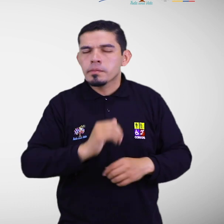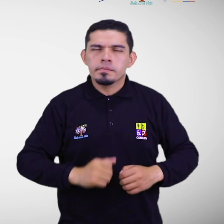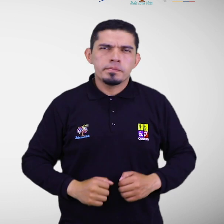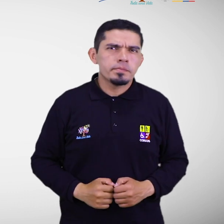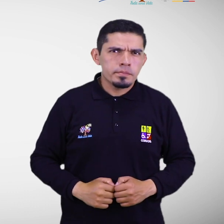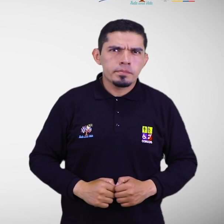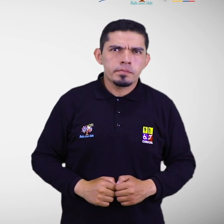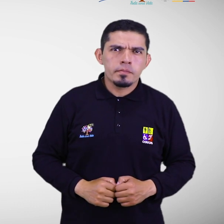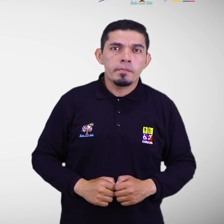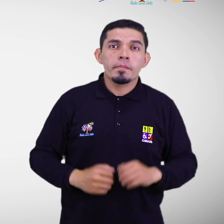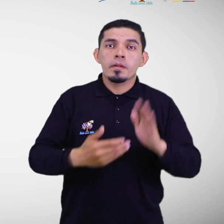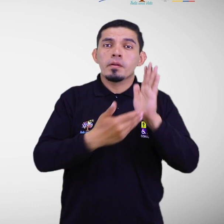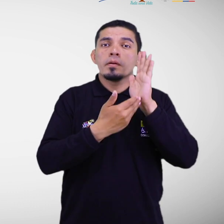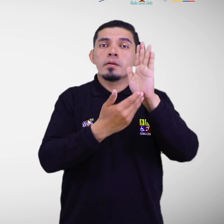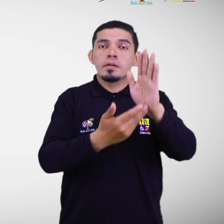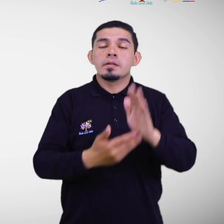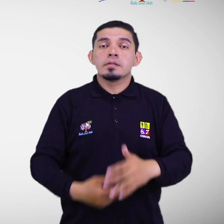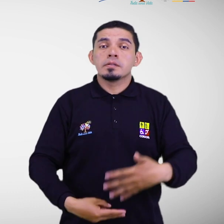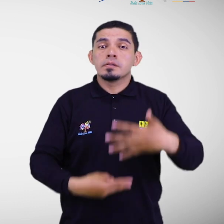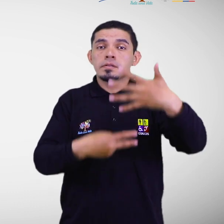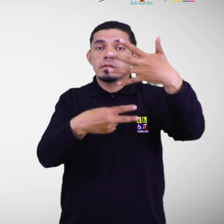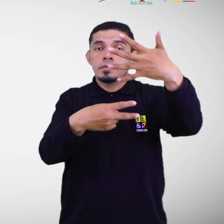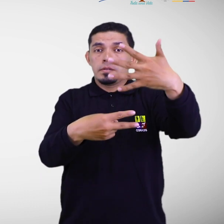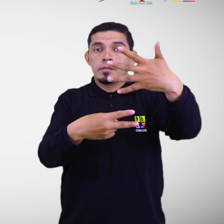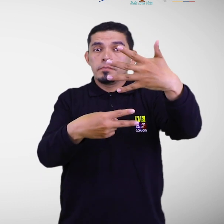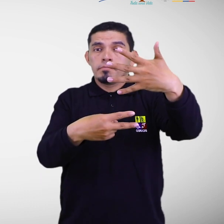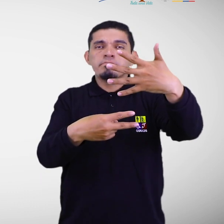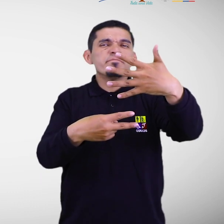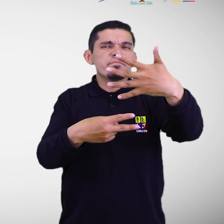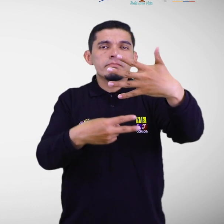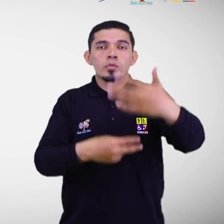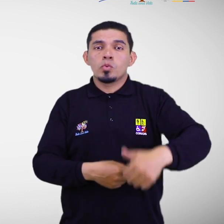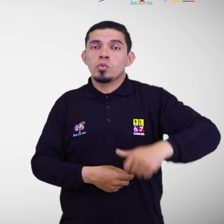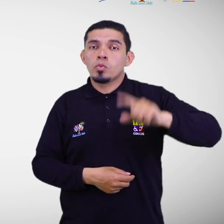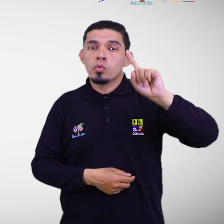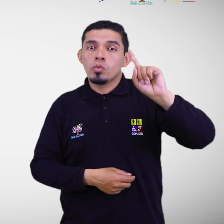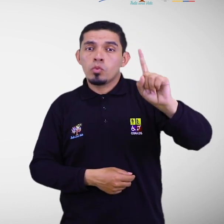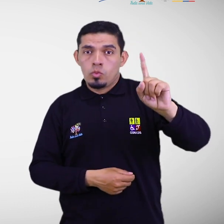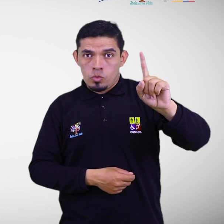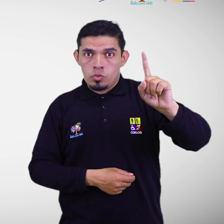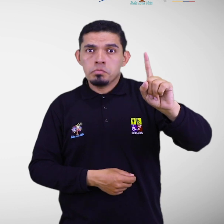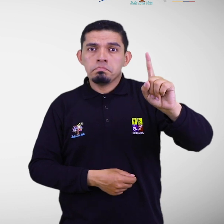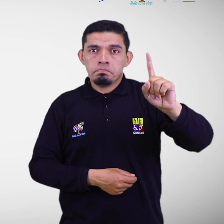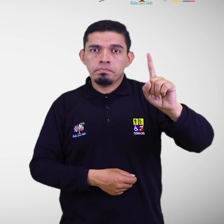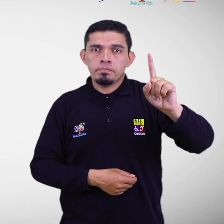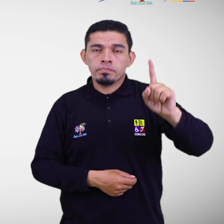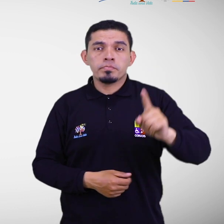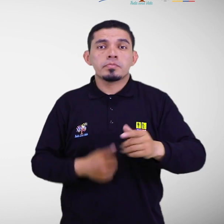Esquema de acciones del paso 7. 1. Gestionar cadena logística de asistencia humanitaria.